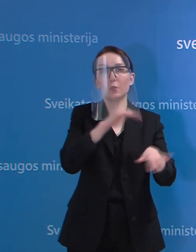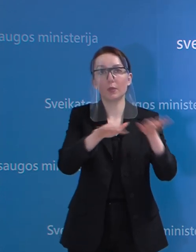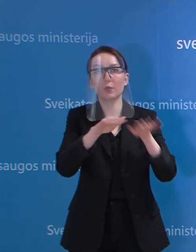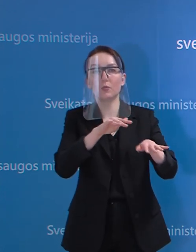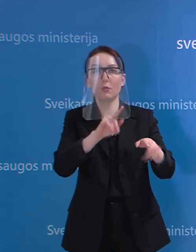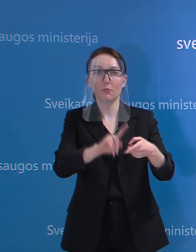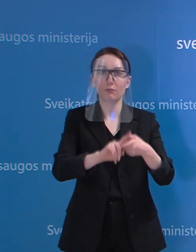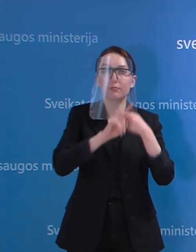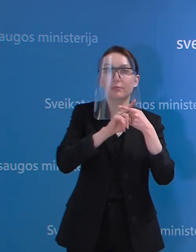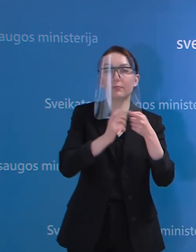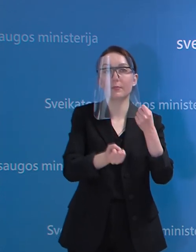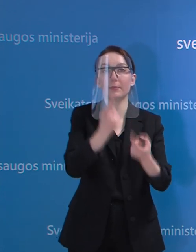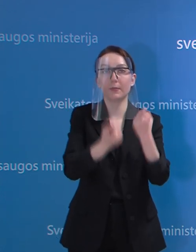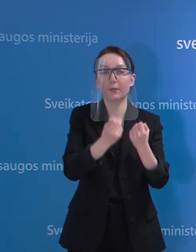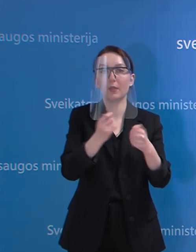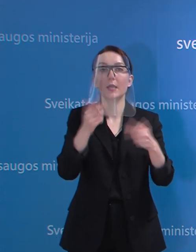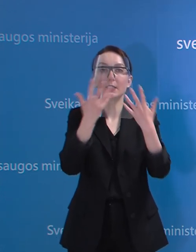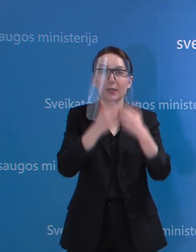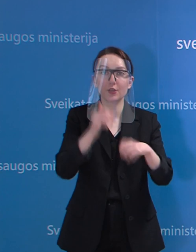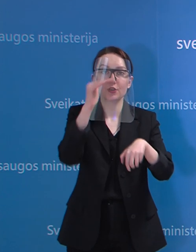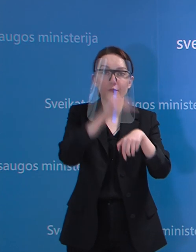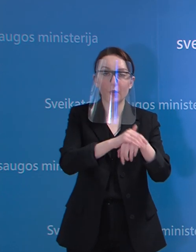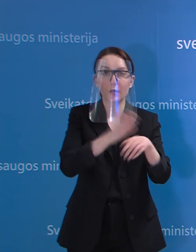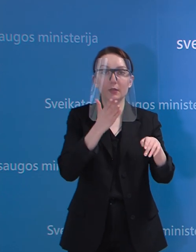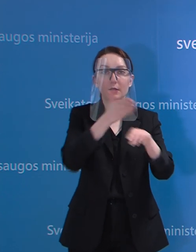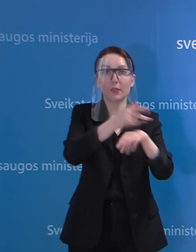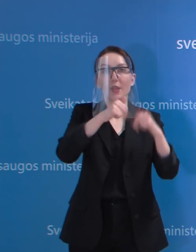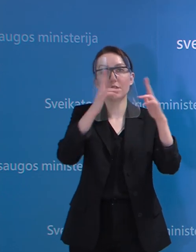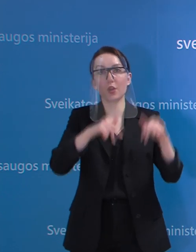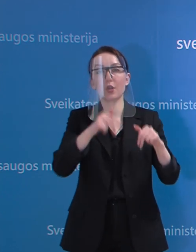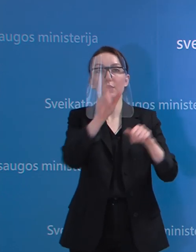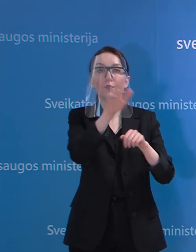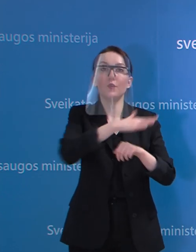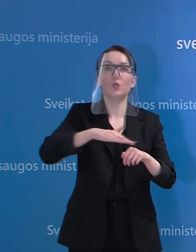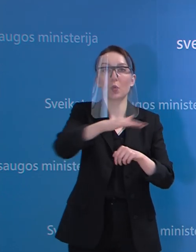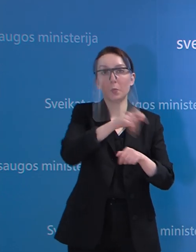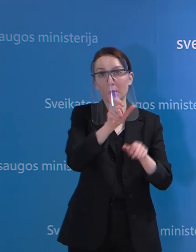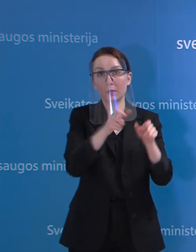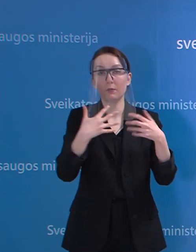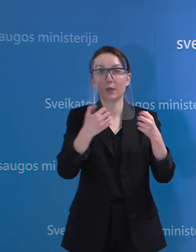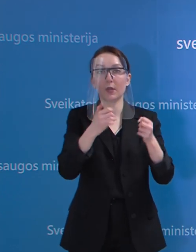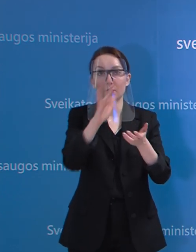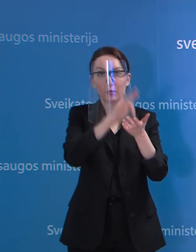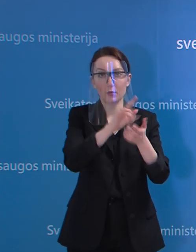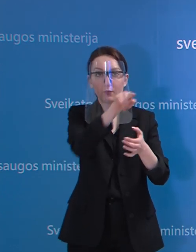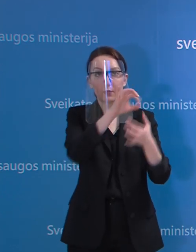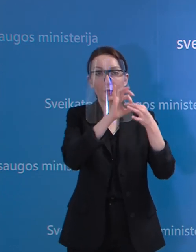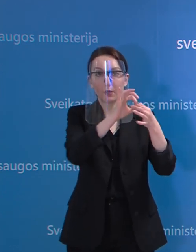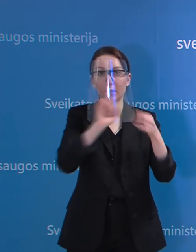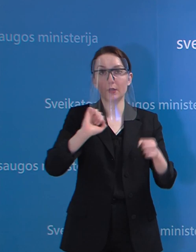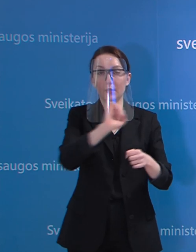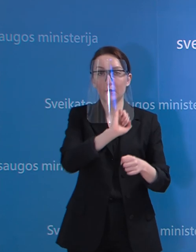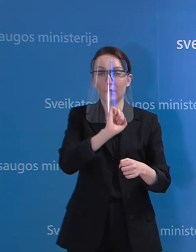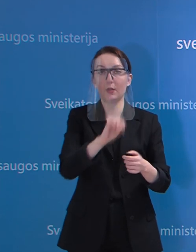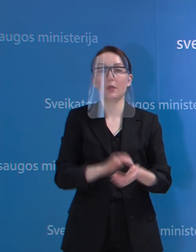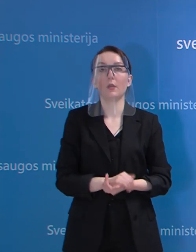su skaičiais faktais reikėtų kreiptis į Nacionalinį visuomenės veikatos centrą, kontaktuoti su gydytoje